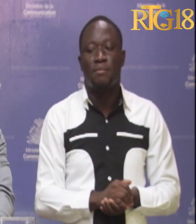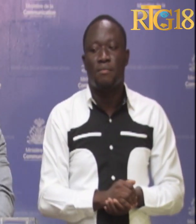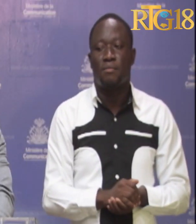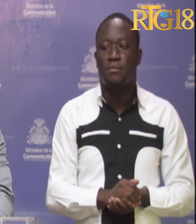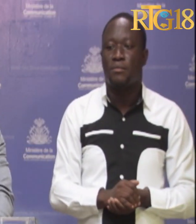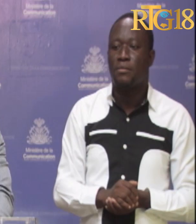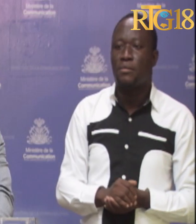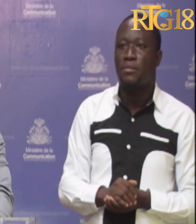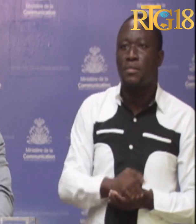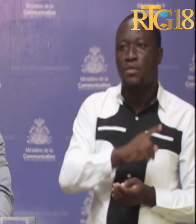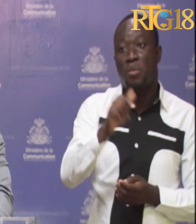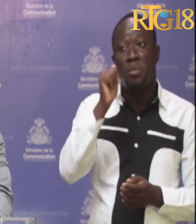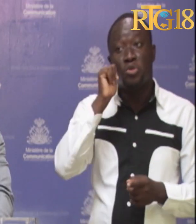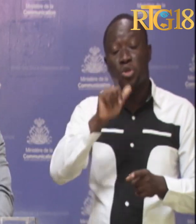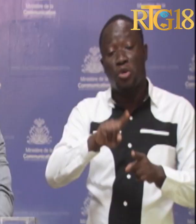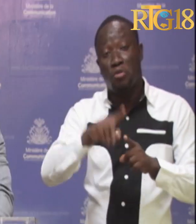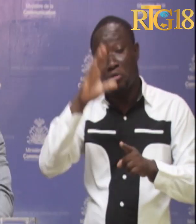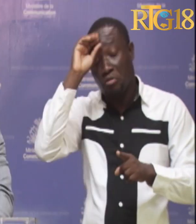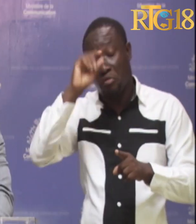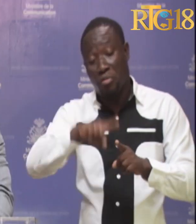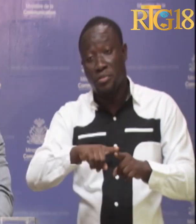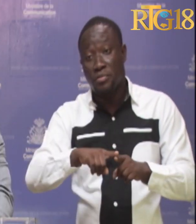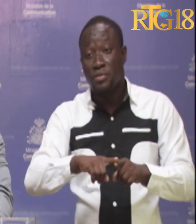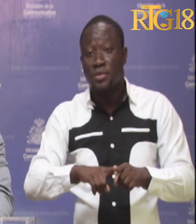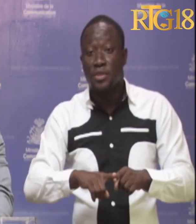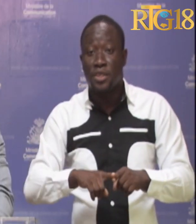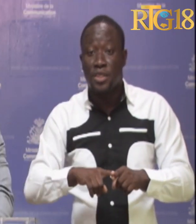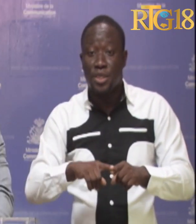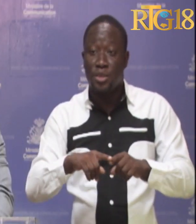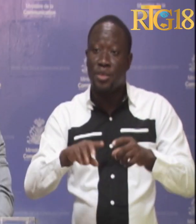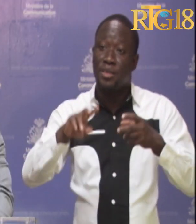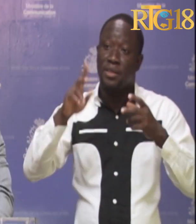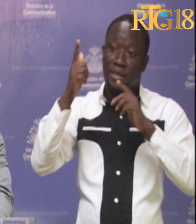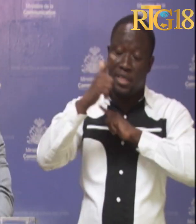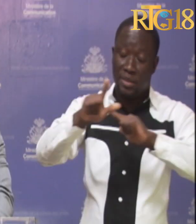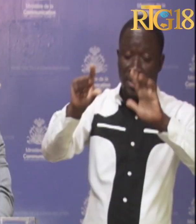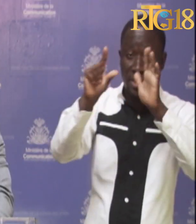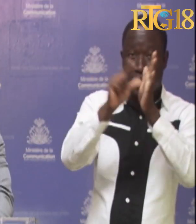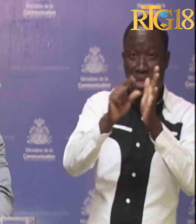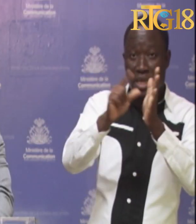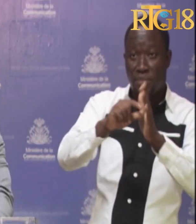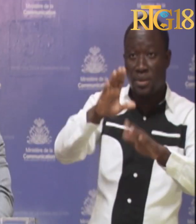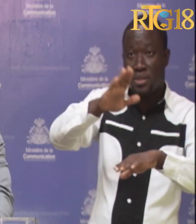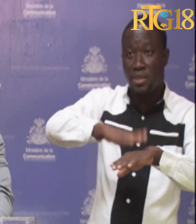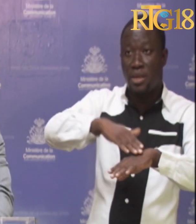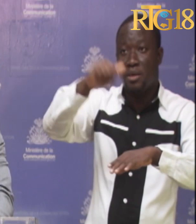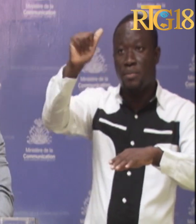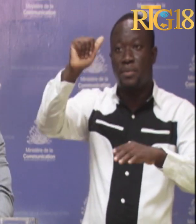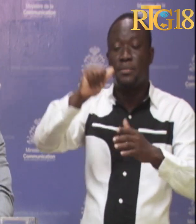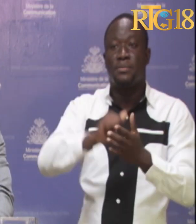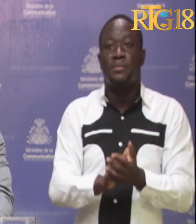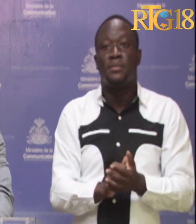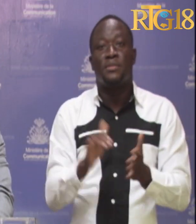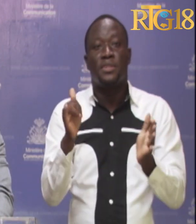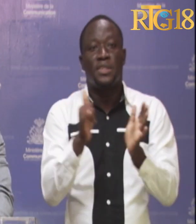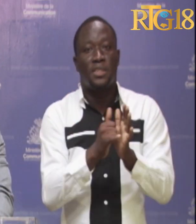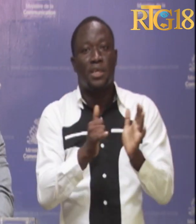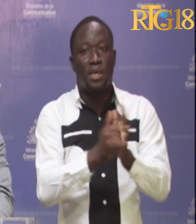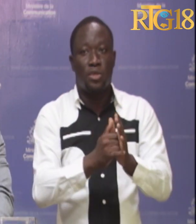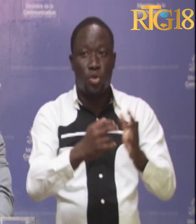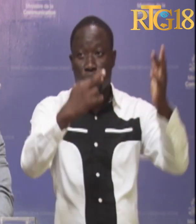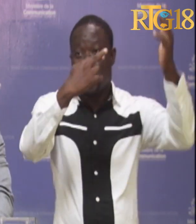Estimables consoeurs et confrères, la notion de liberté de la presse appelle comme corollaire immédiat celle de